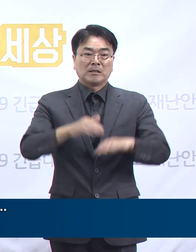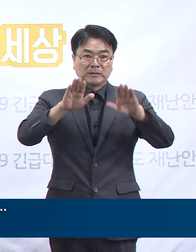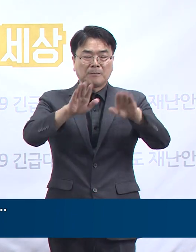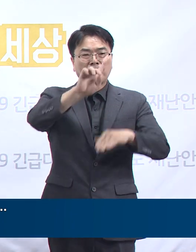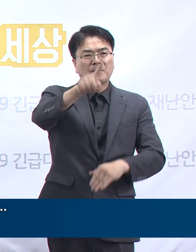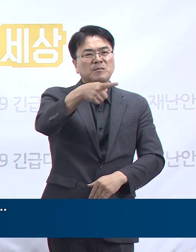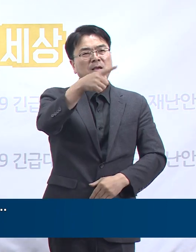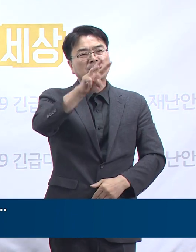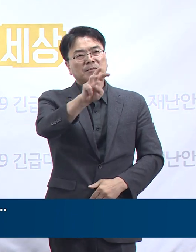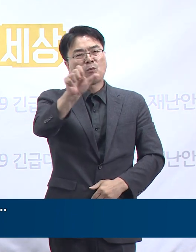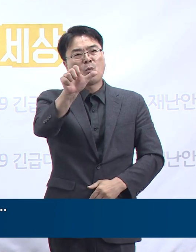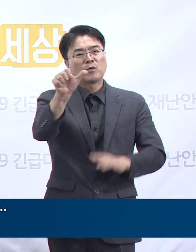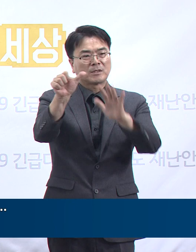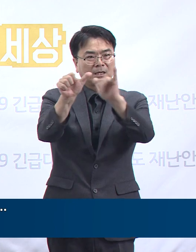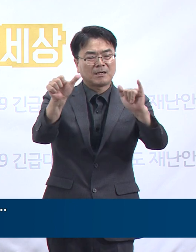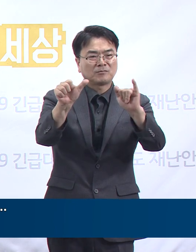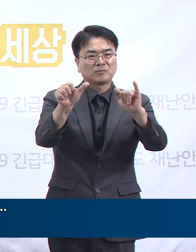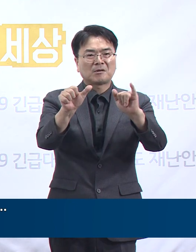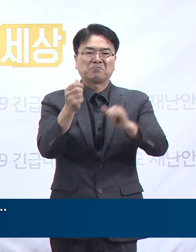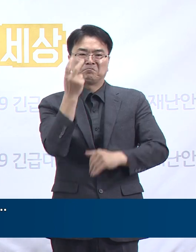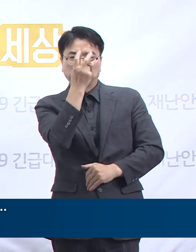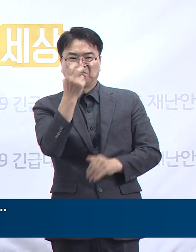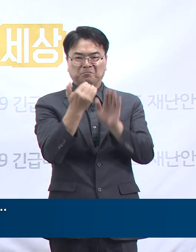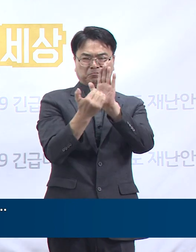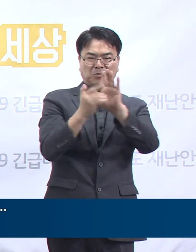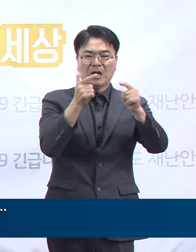시 검사 거부되거나 연락 두절 상황입니다.